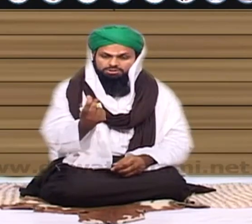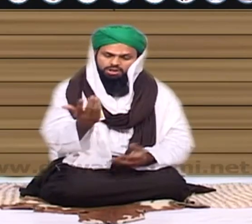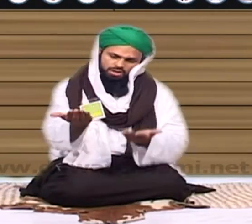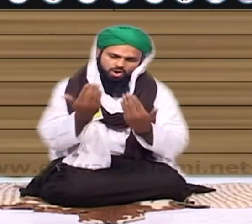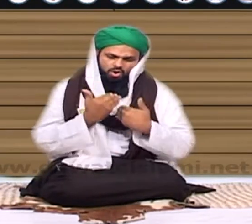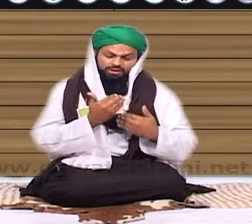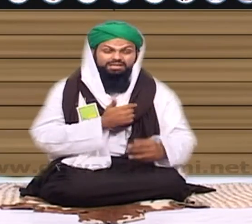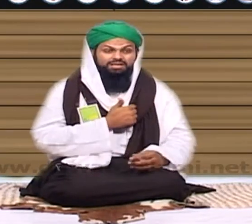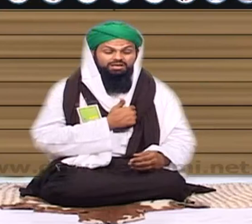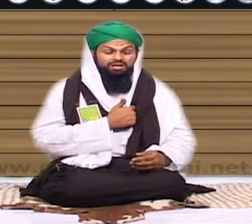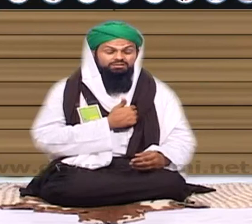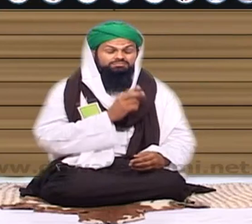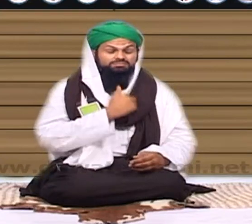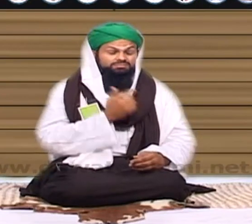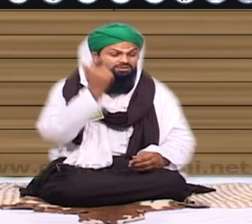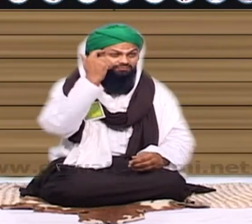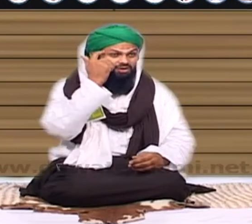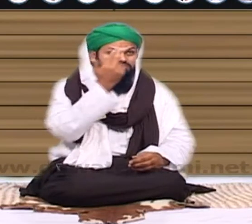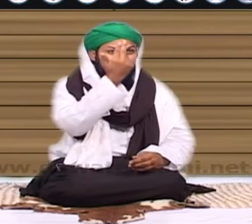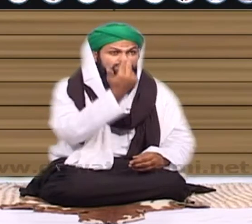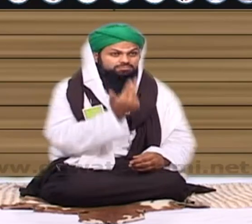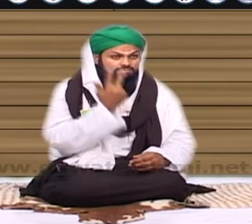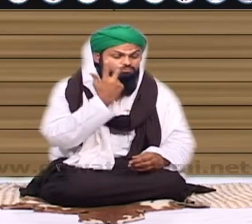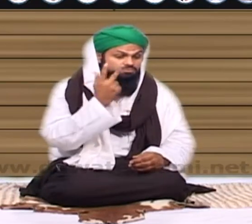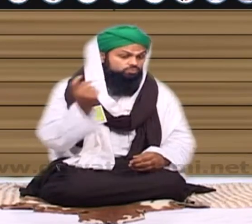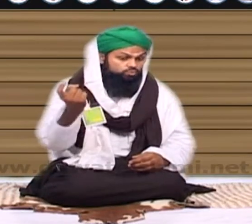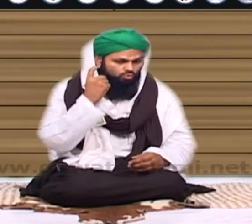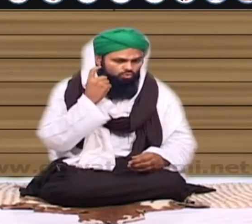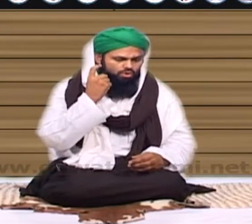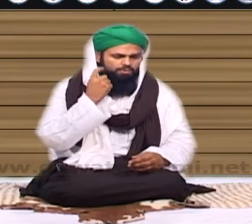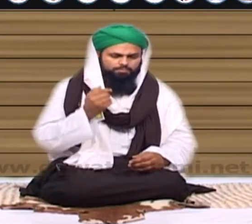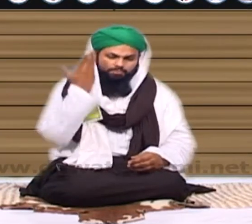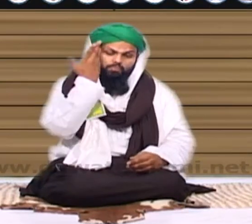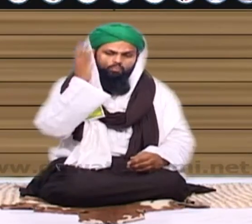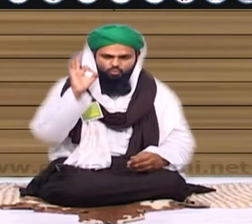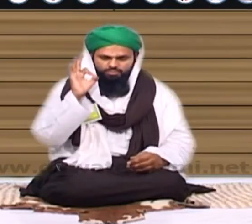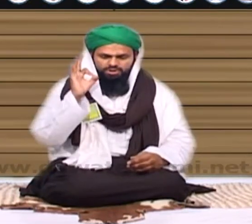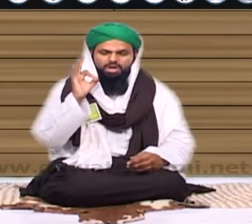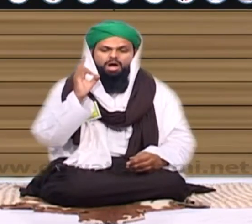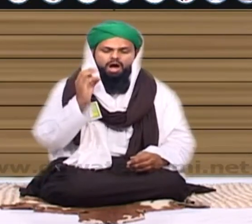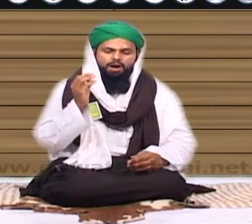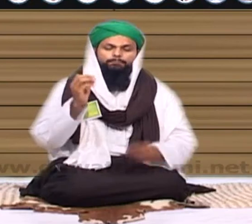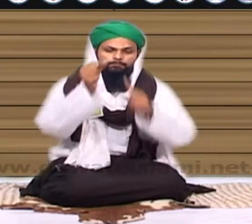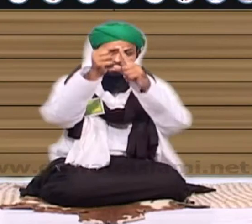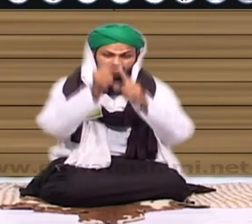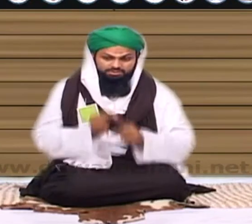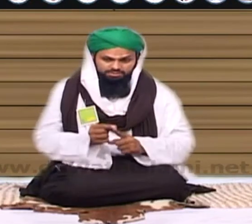جائے گئے دل لگا کر اسے سنا کر تو میں امید کرتا ہوں کہ اب ہمیشہ جس طرح آتے رہتے ہیں فابندی سے آتے رہیں